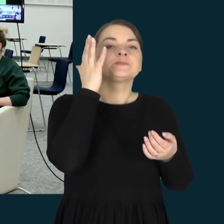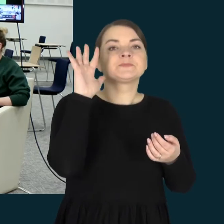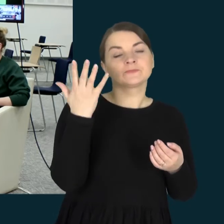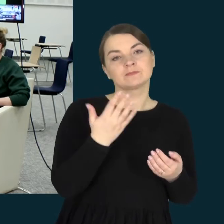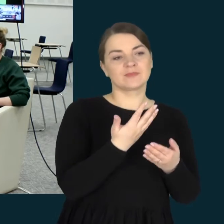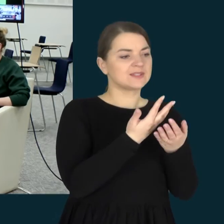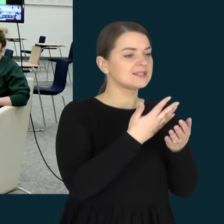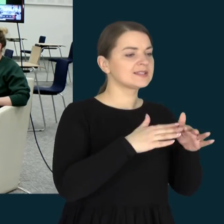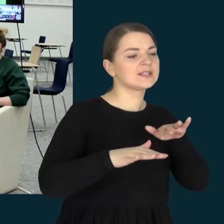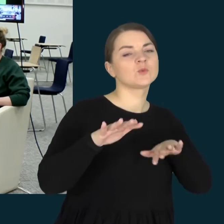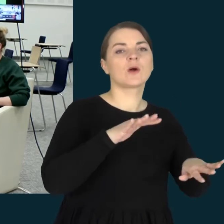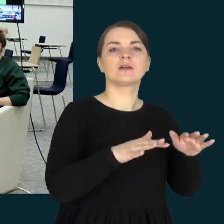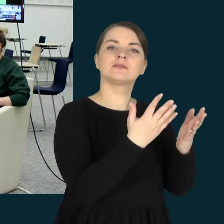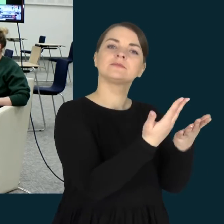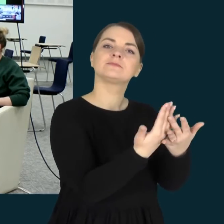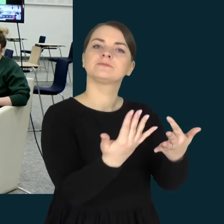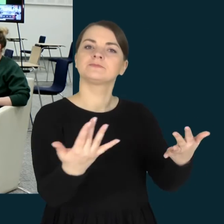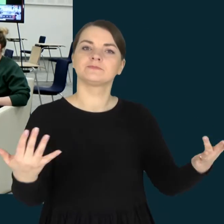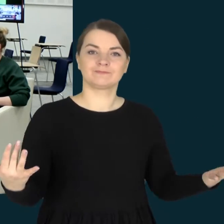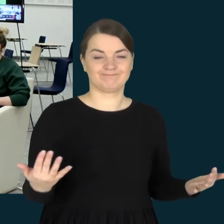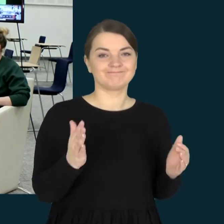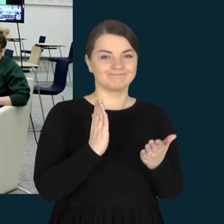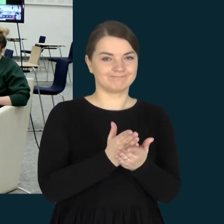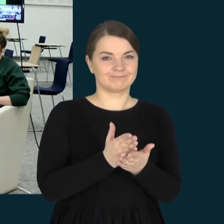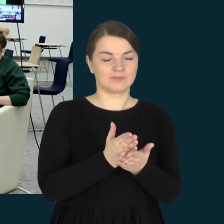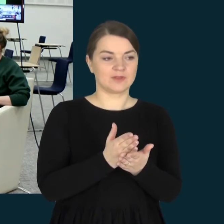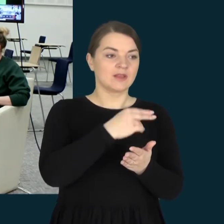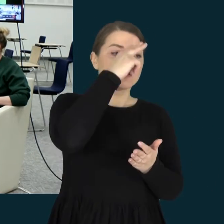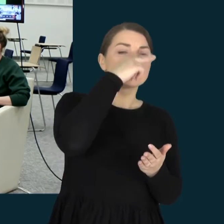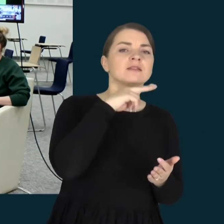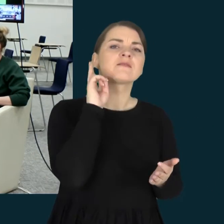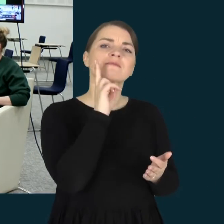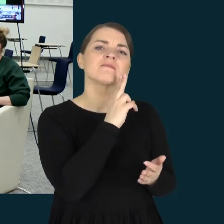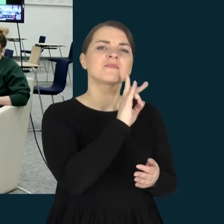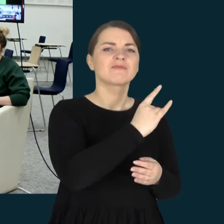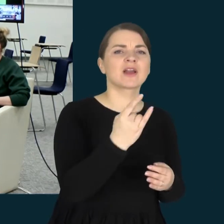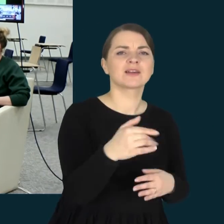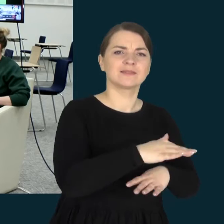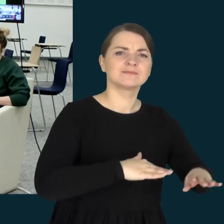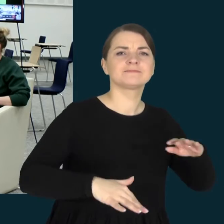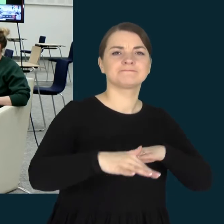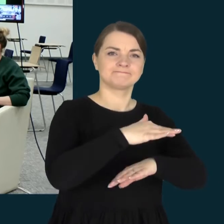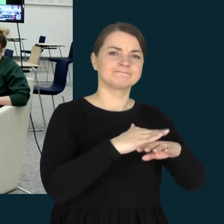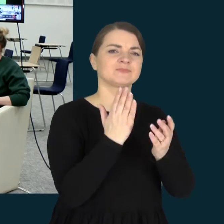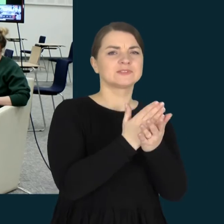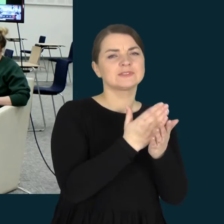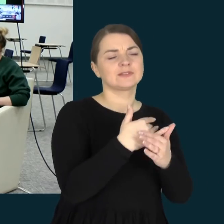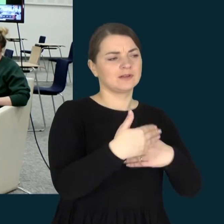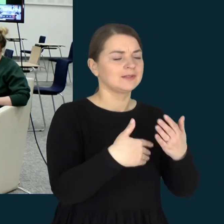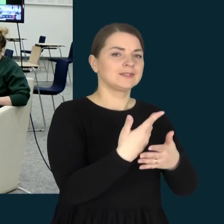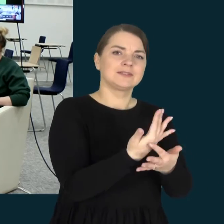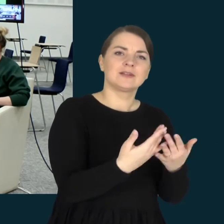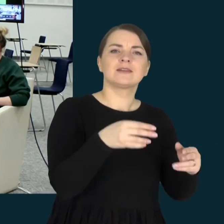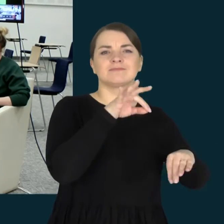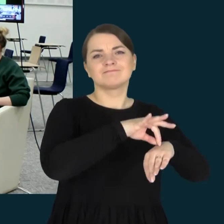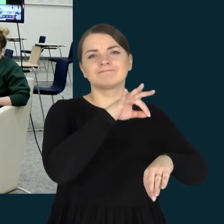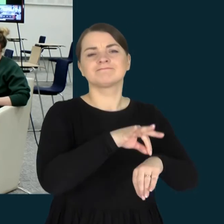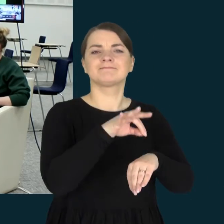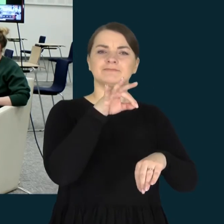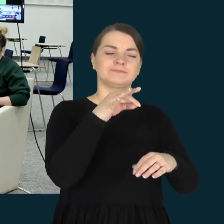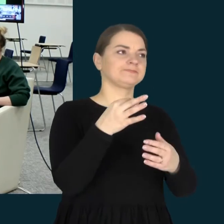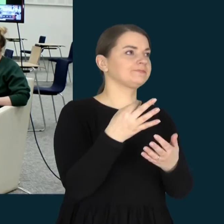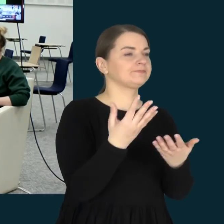įvairiausių situacijų, su kuriomis susiduria tėvai ir jų vaikai, įvairiausios ligos,